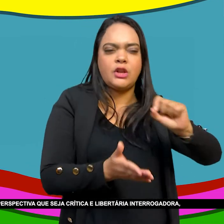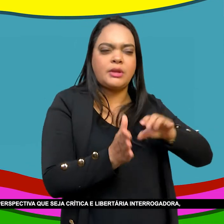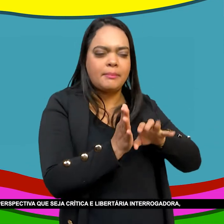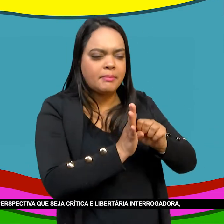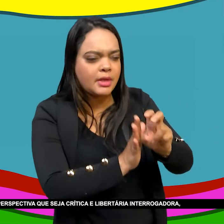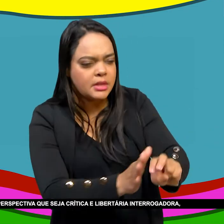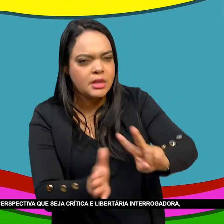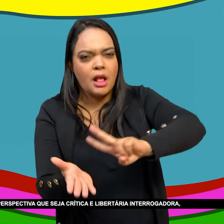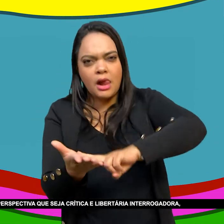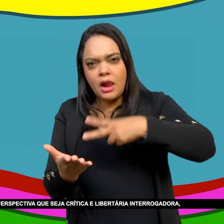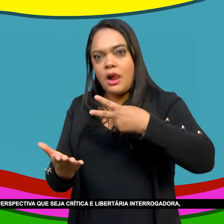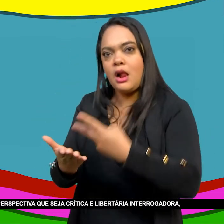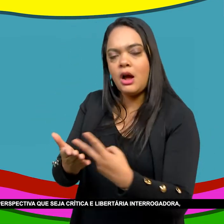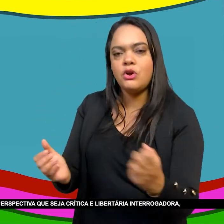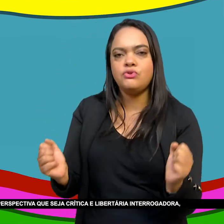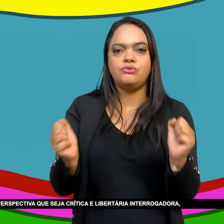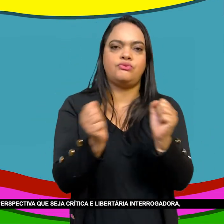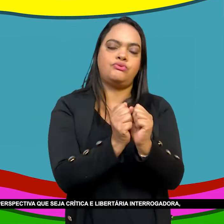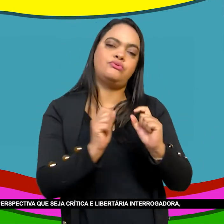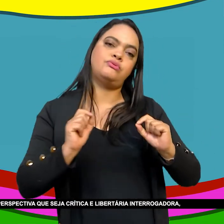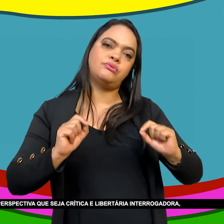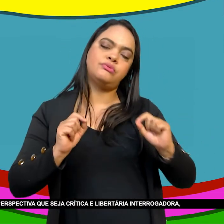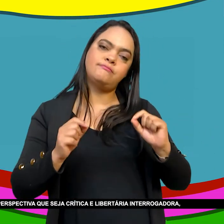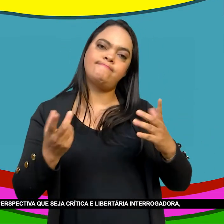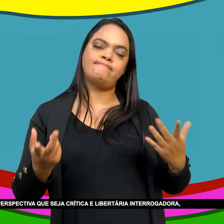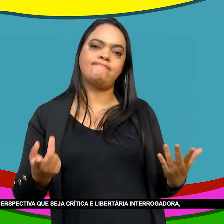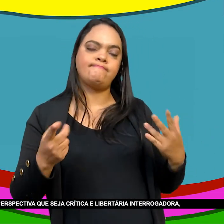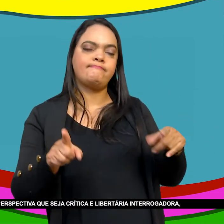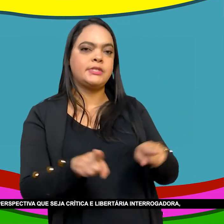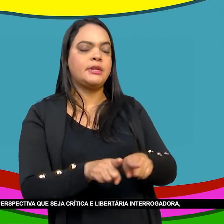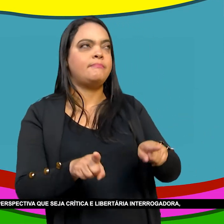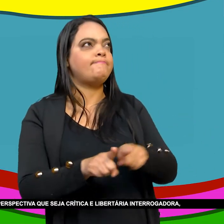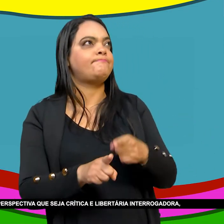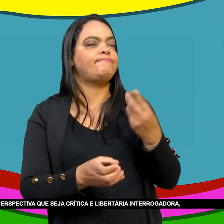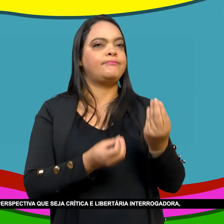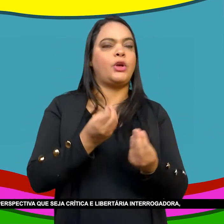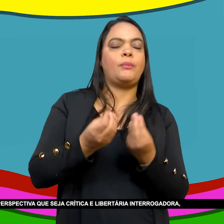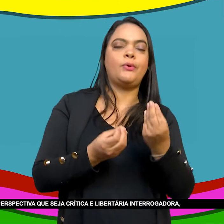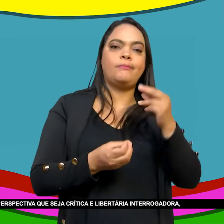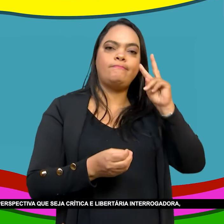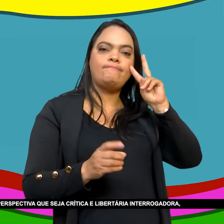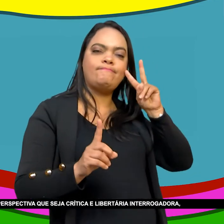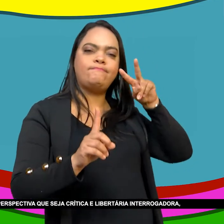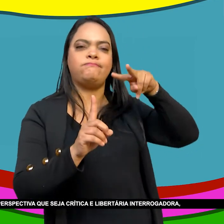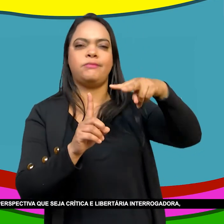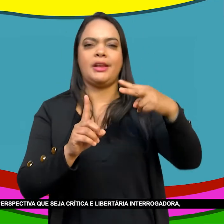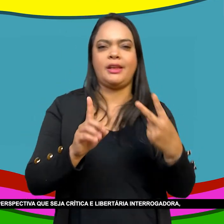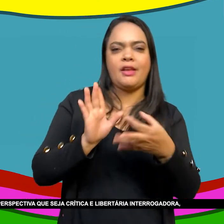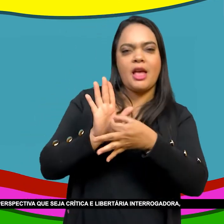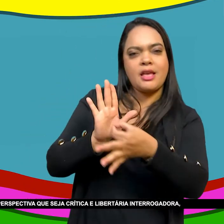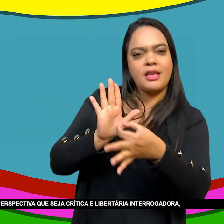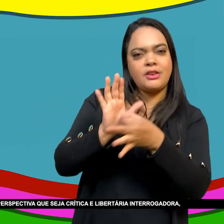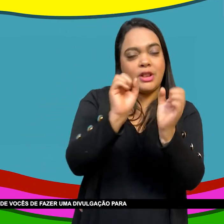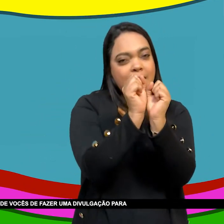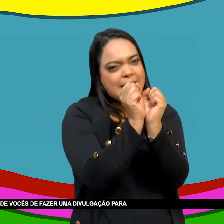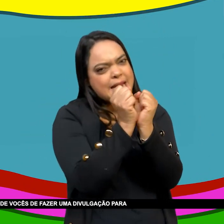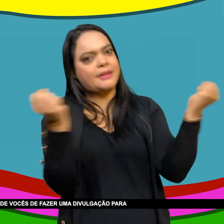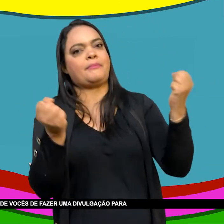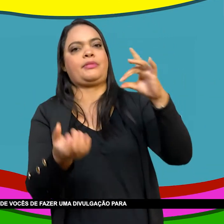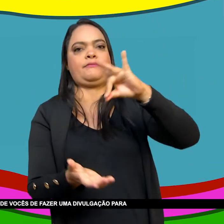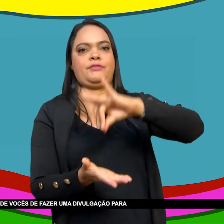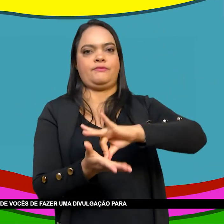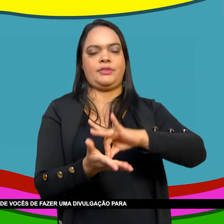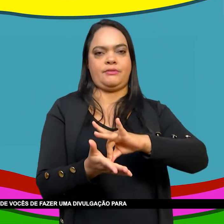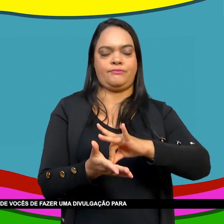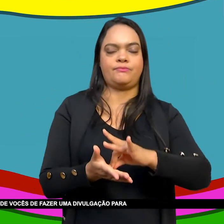Aliado a uma perspectiva que seja crítica e libertária, interrogadora No